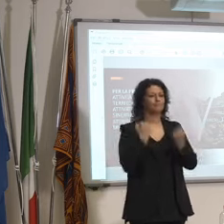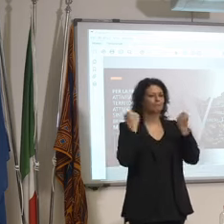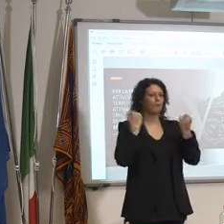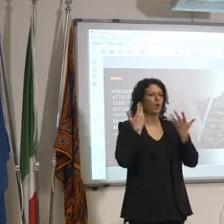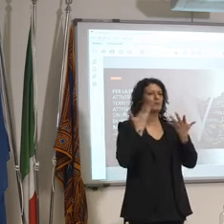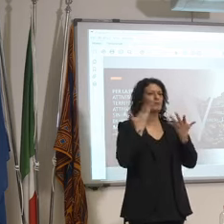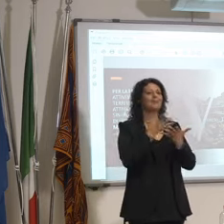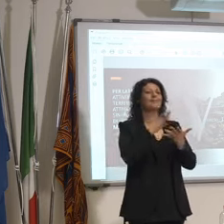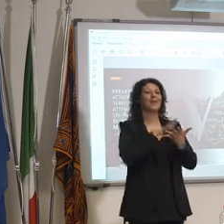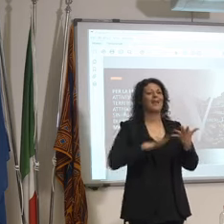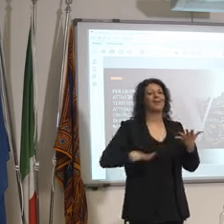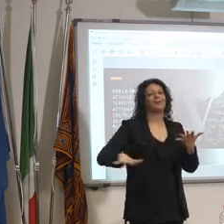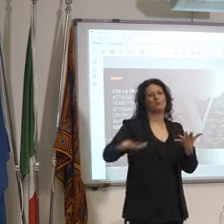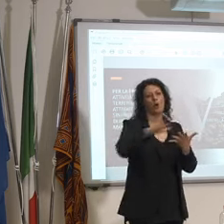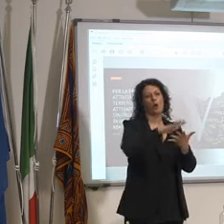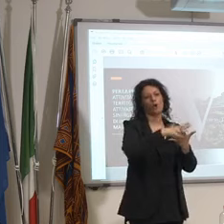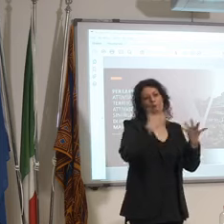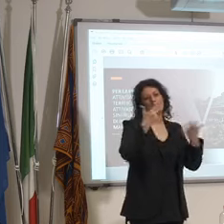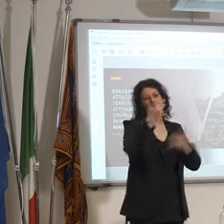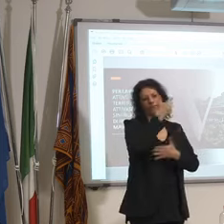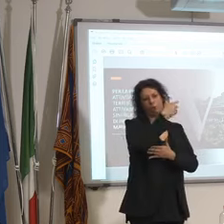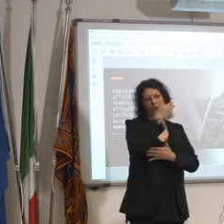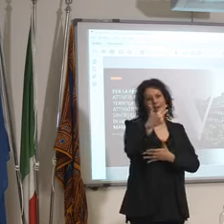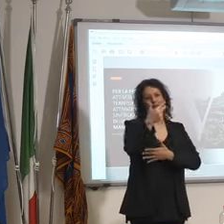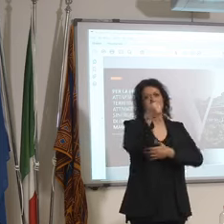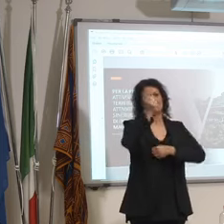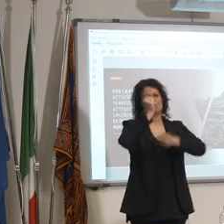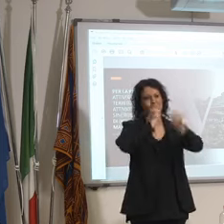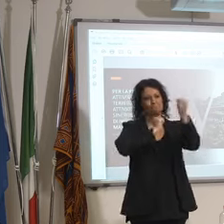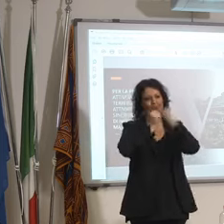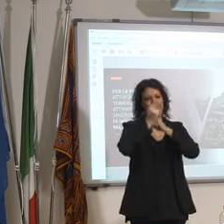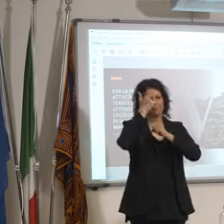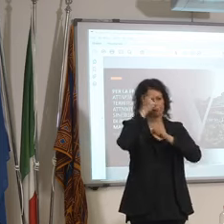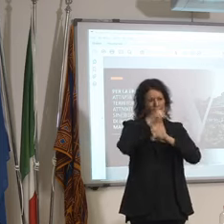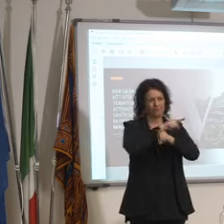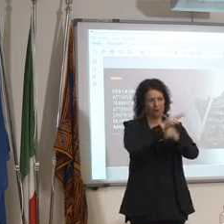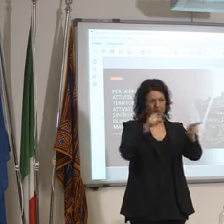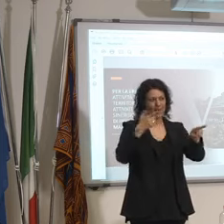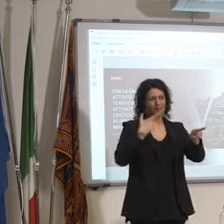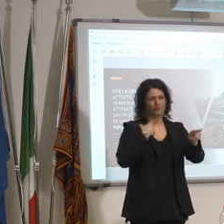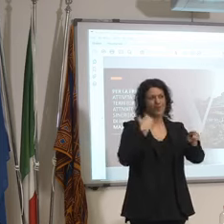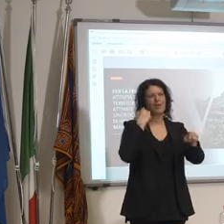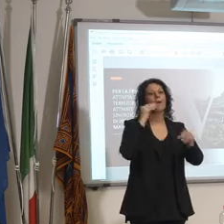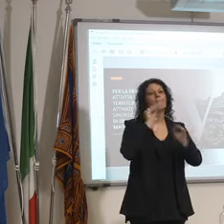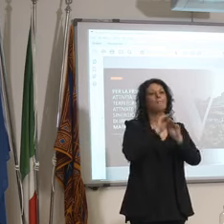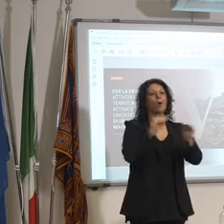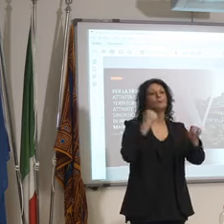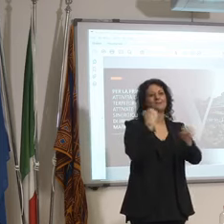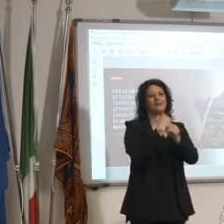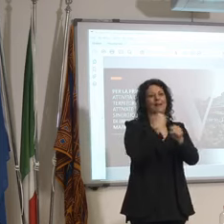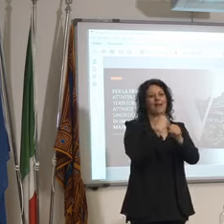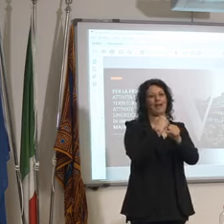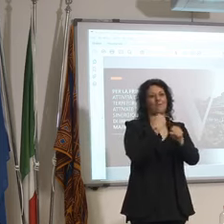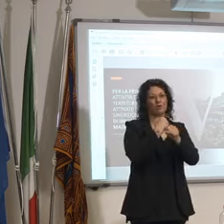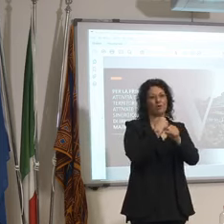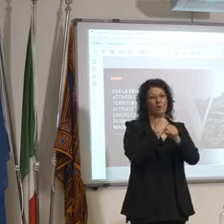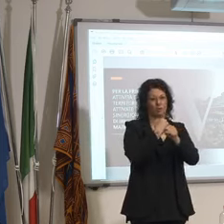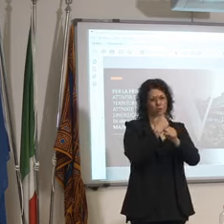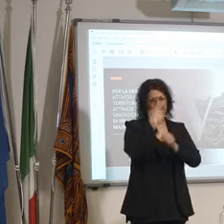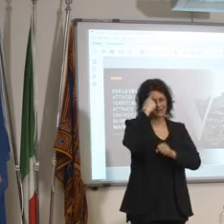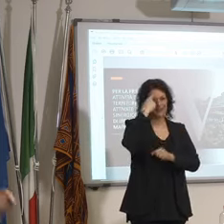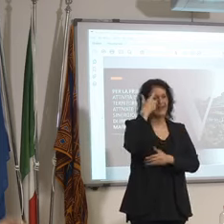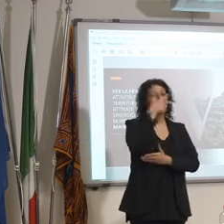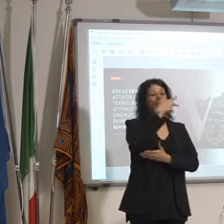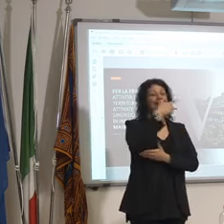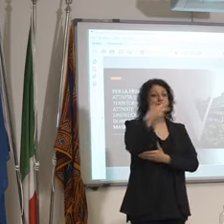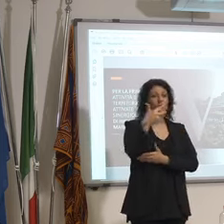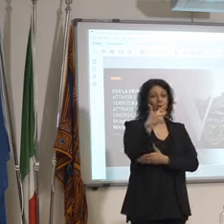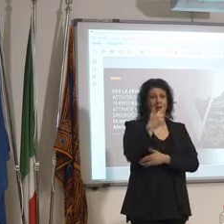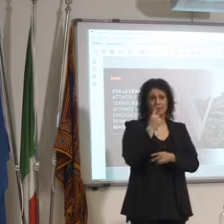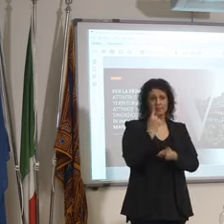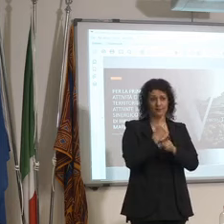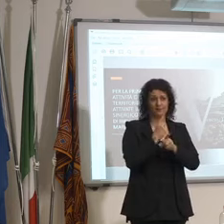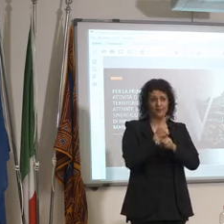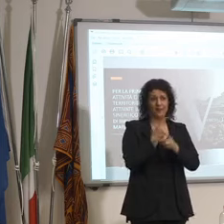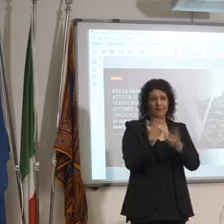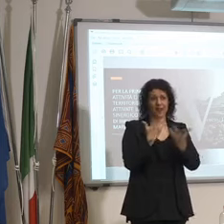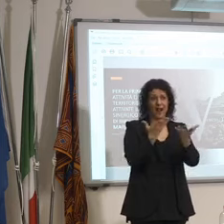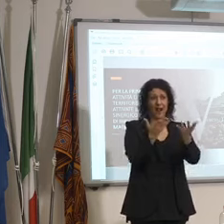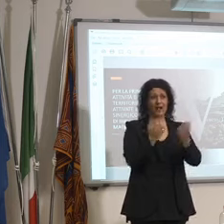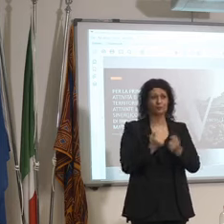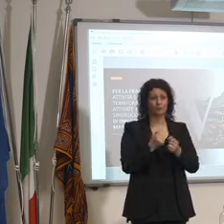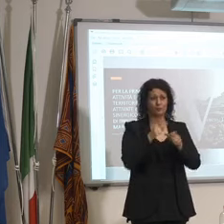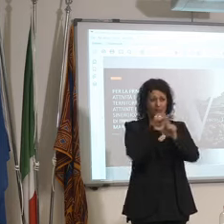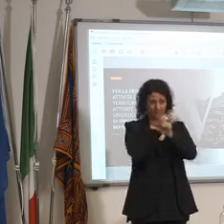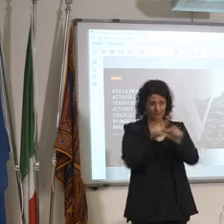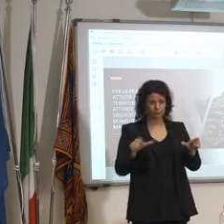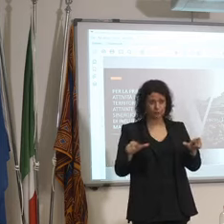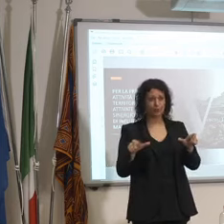ristorazione bar che sono posti di lavoro cioè i ristoranti quando girano significa assumere personale e quindi movimentare